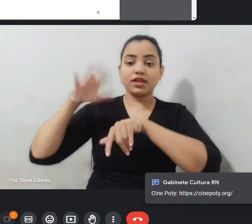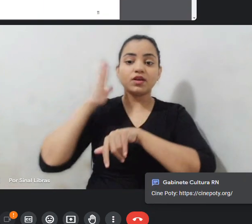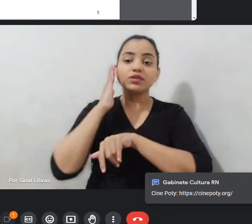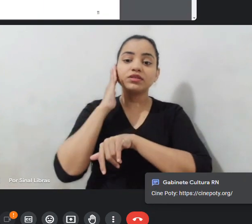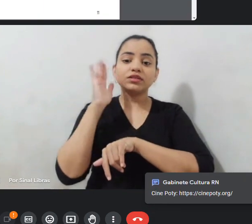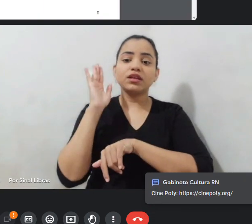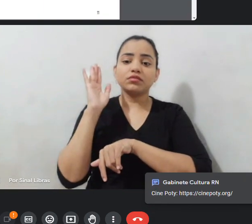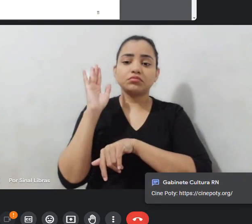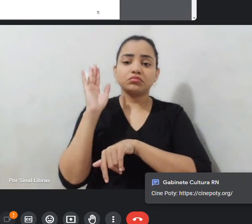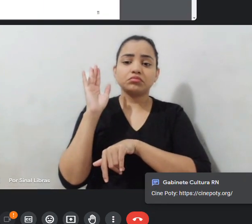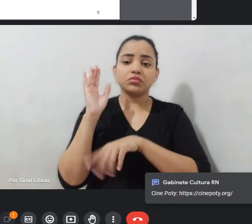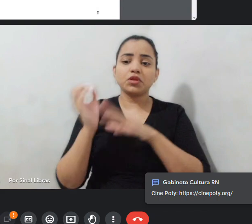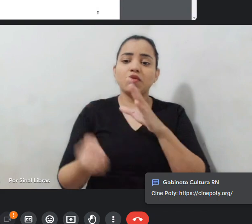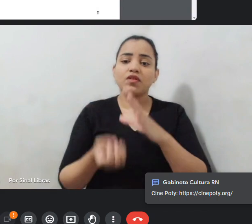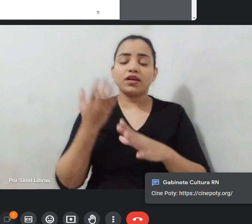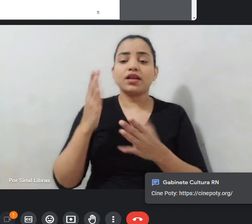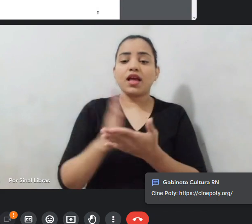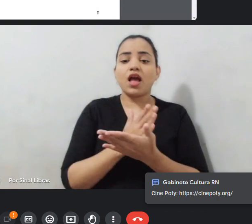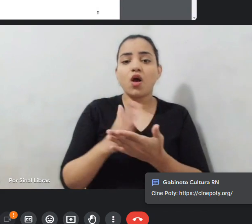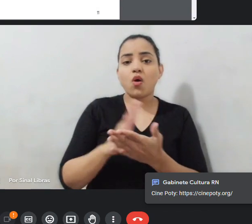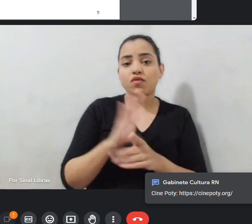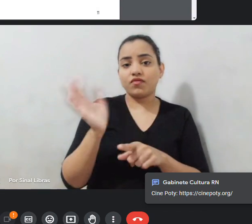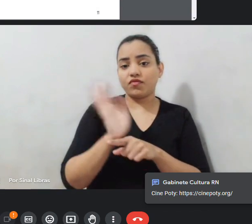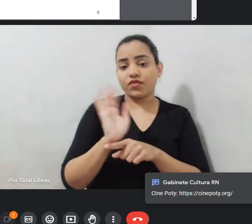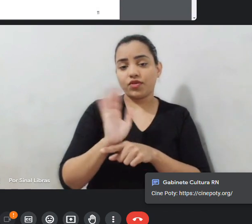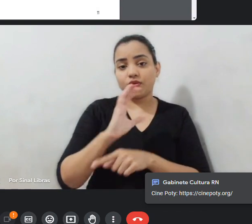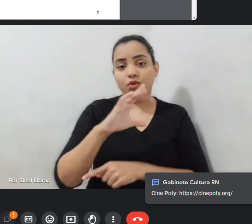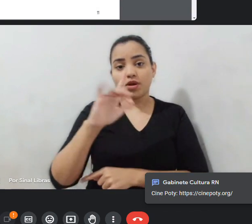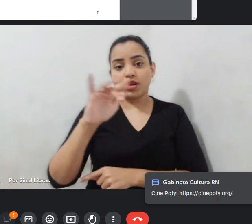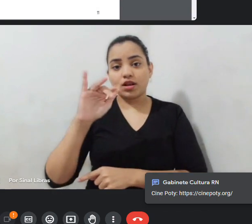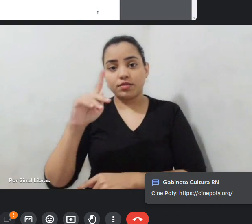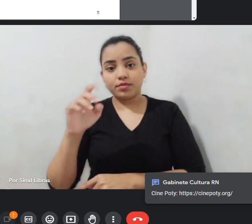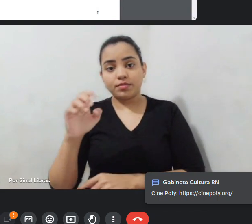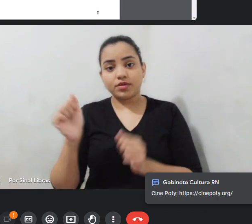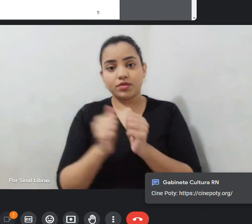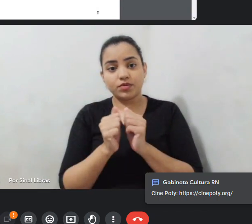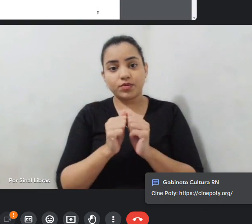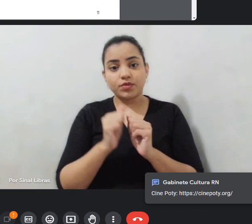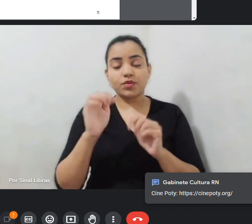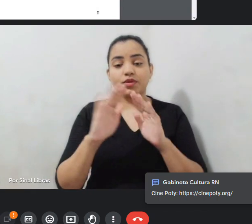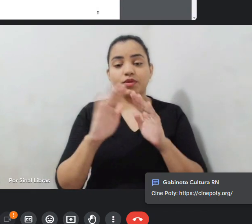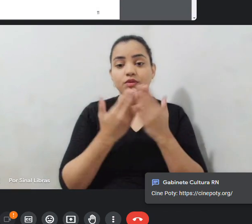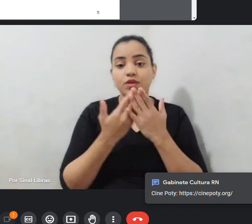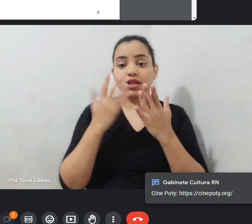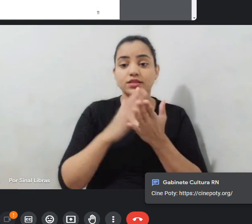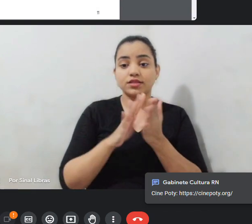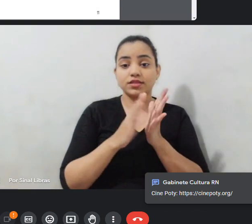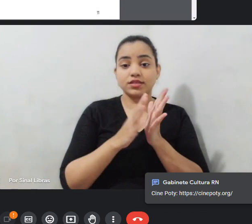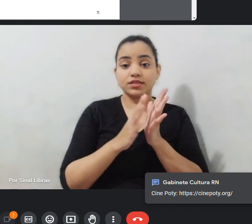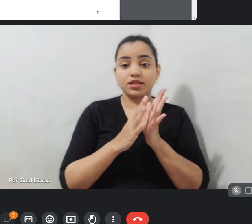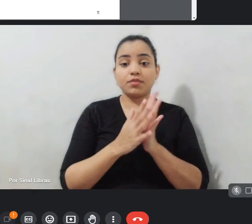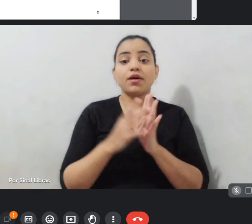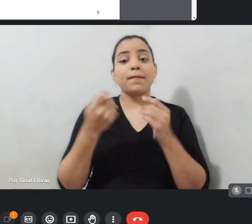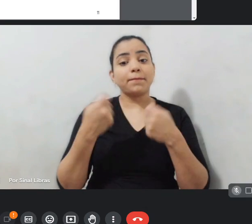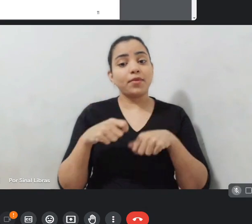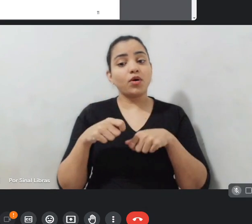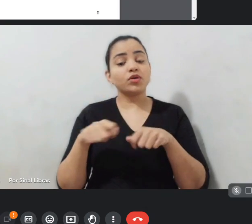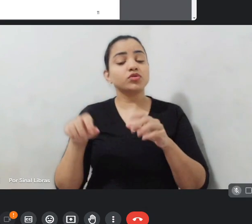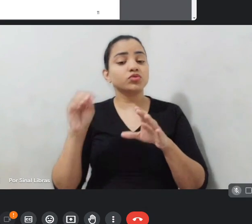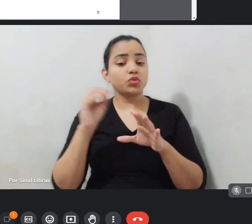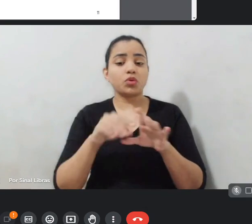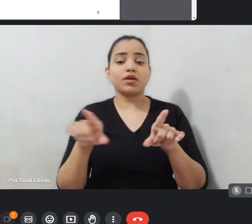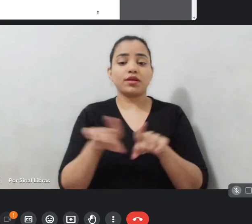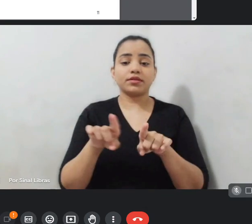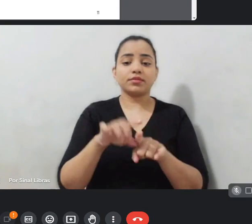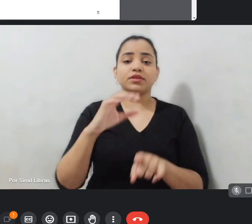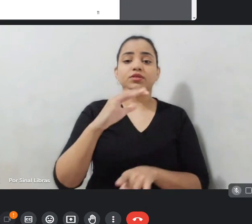IFMN das rocas, algumas escolas de samba, igual com esse canal das rocas, colocar esse conteúdo lá no CinePot.org, por exemplo,